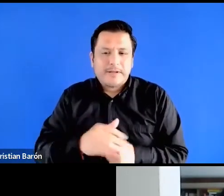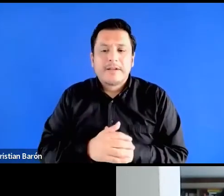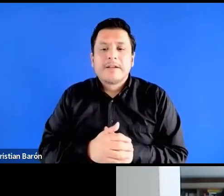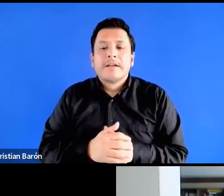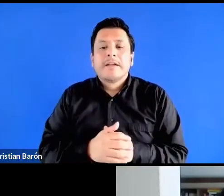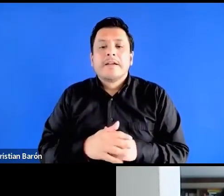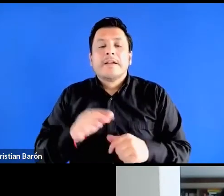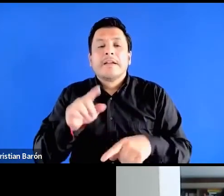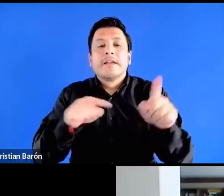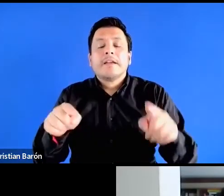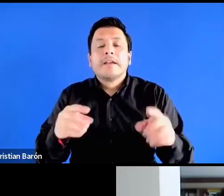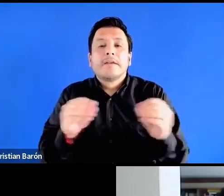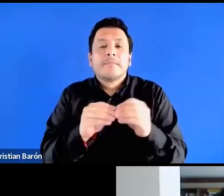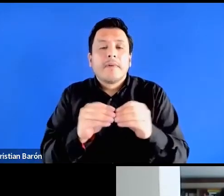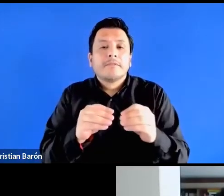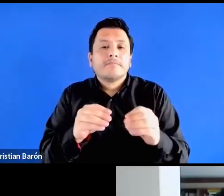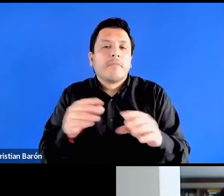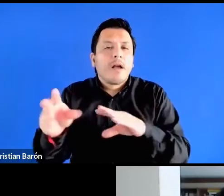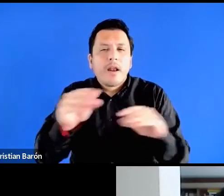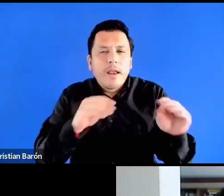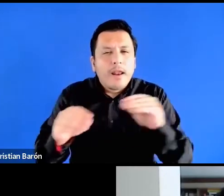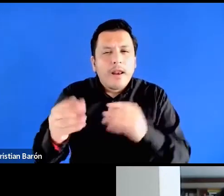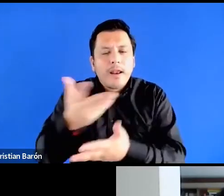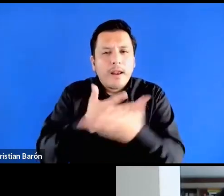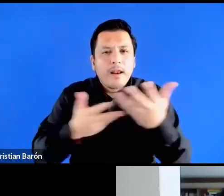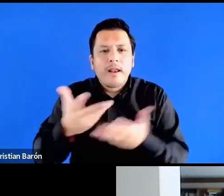un poco hablar de todas estas